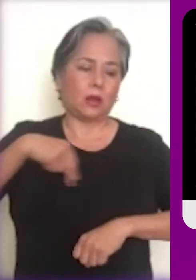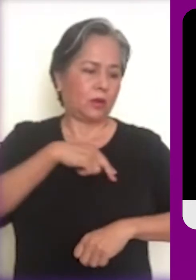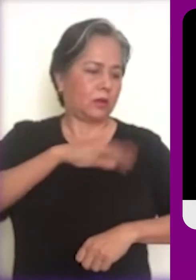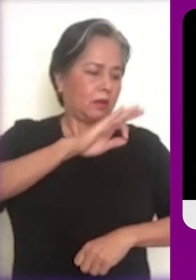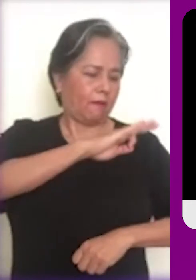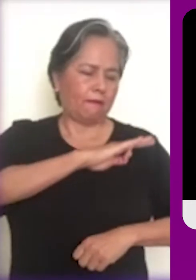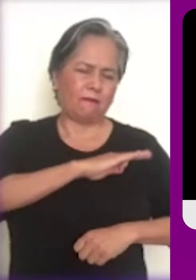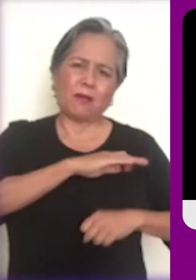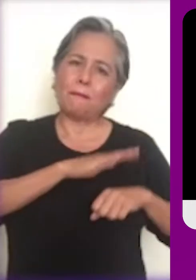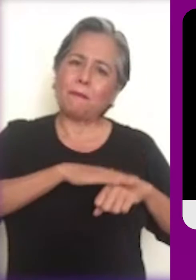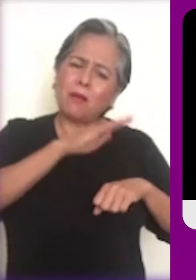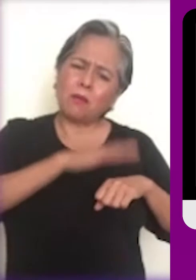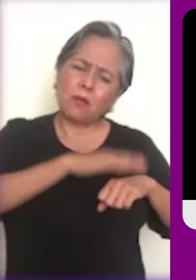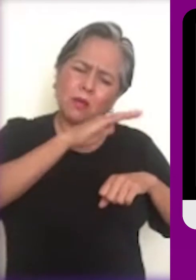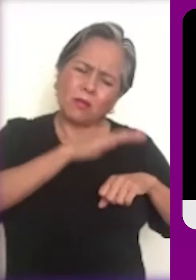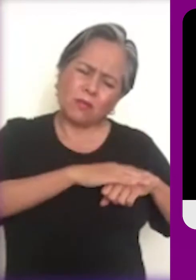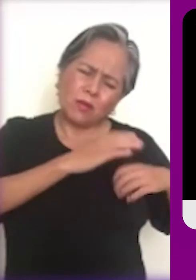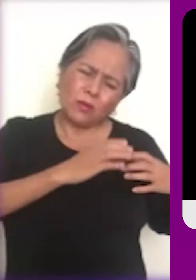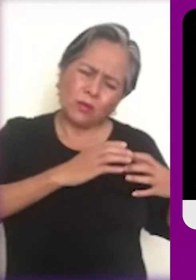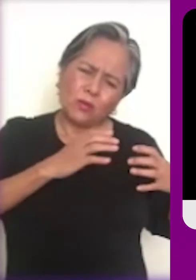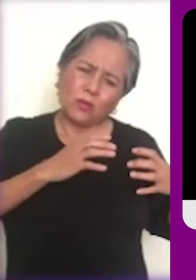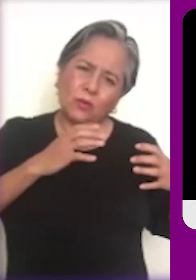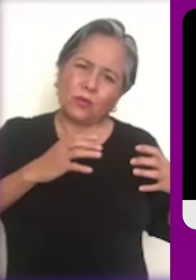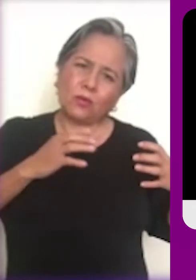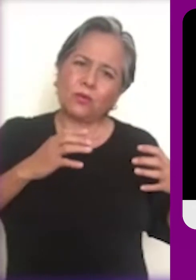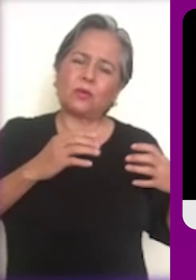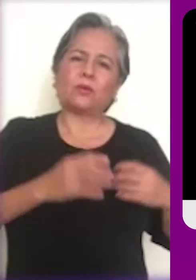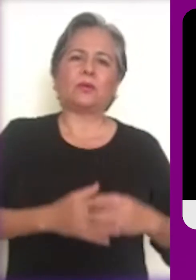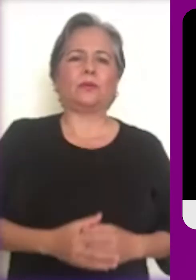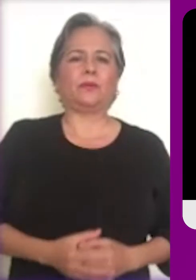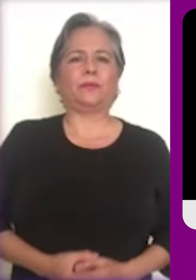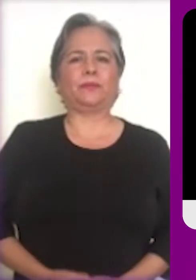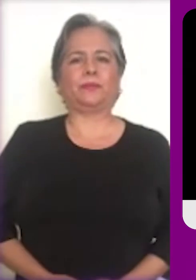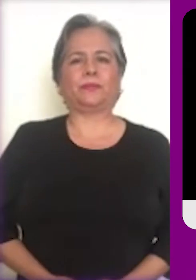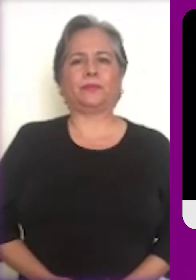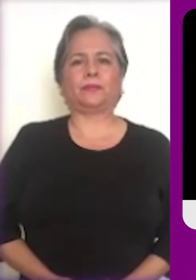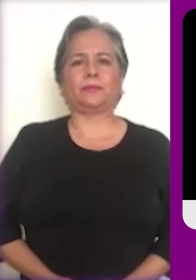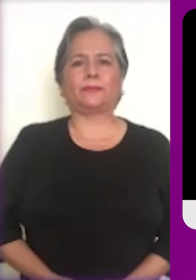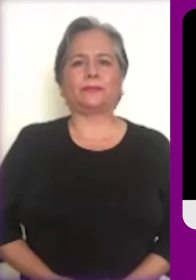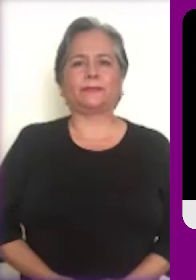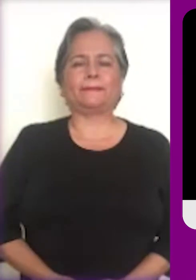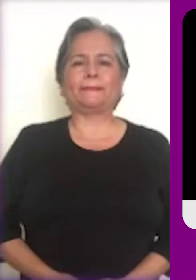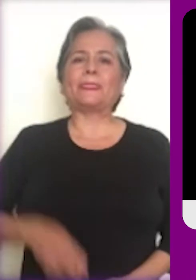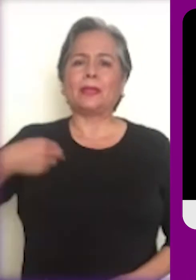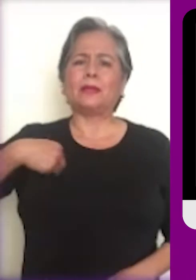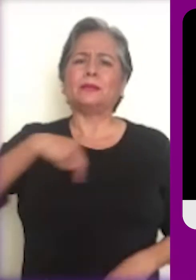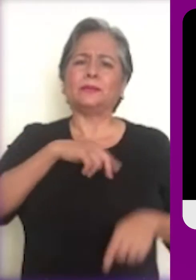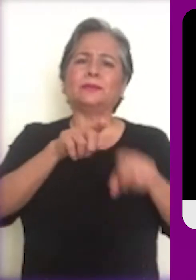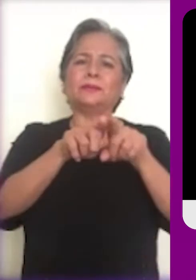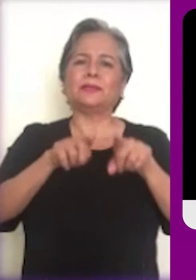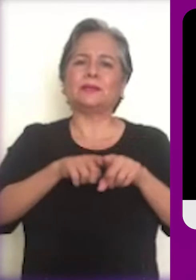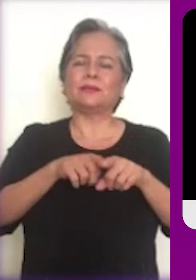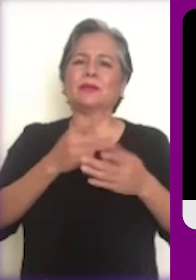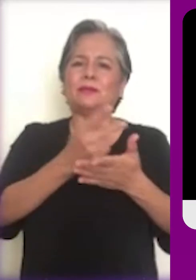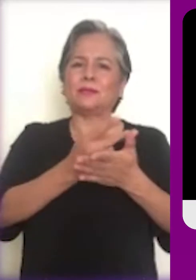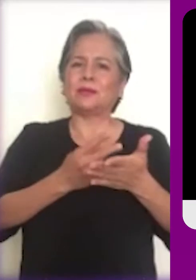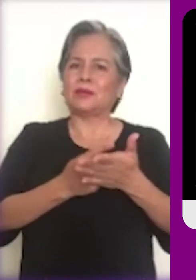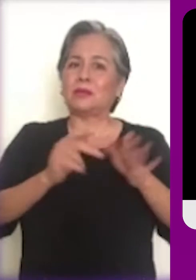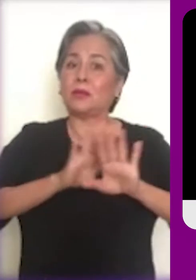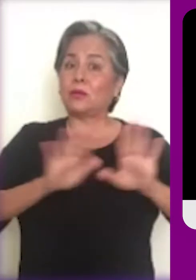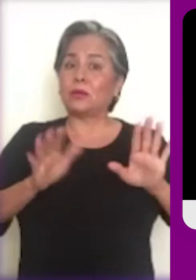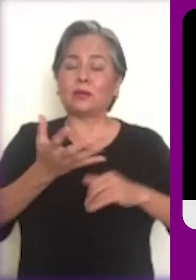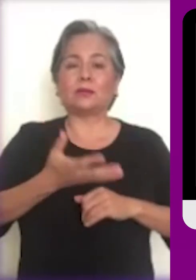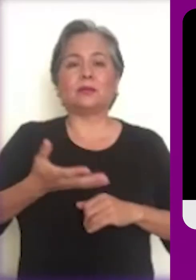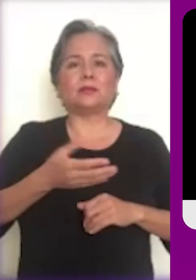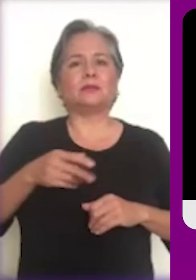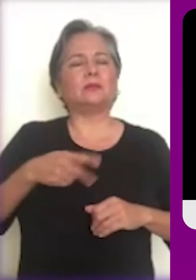esta conversión y sostenernos en la fe que nos levante para una nueva vida. Le